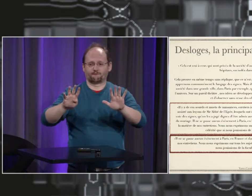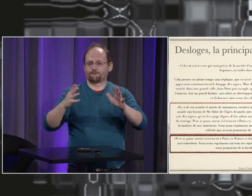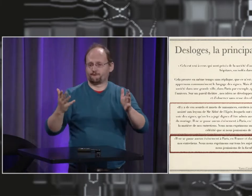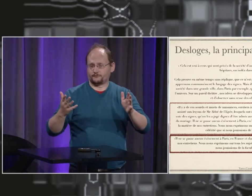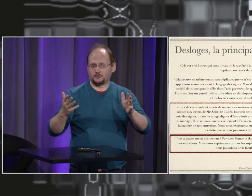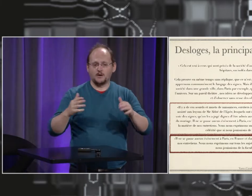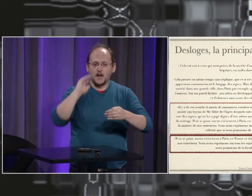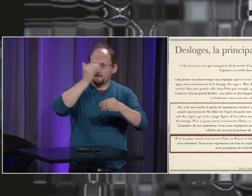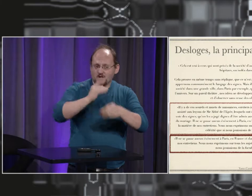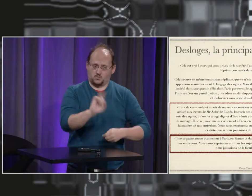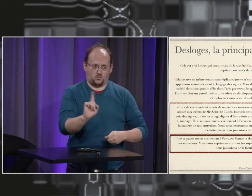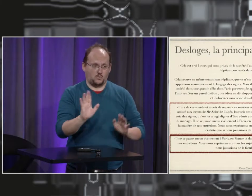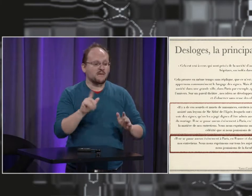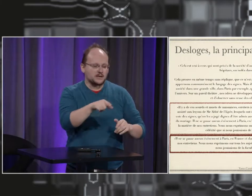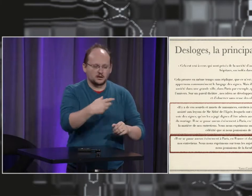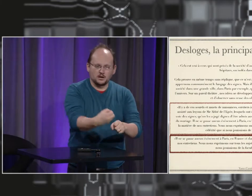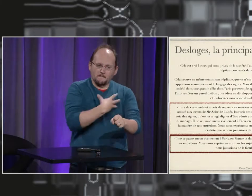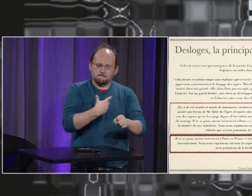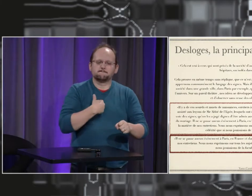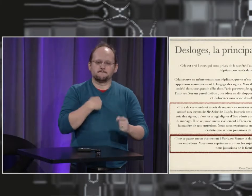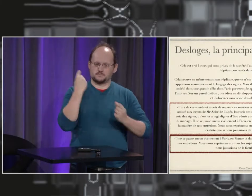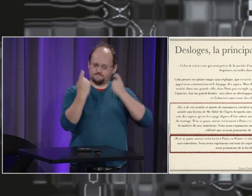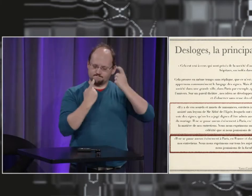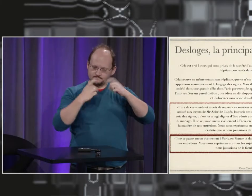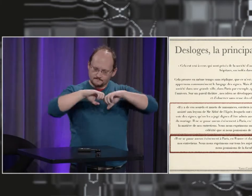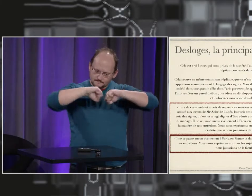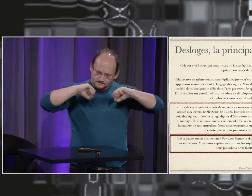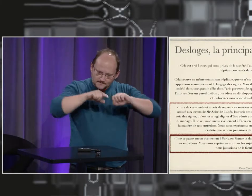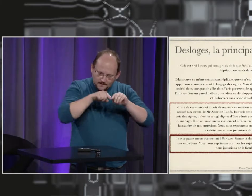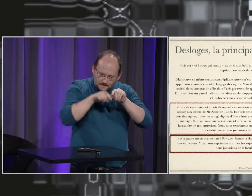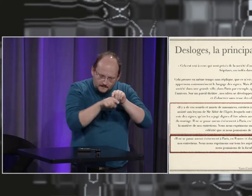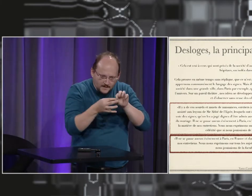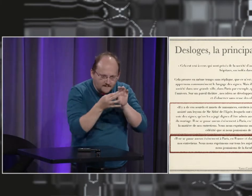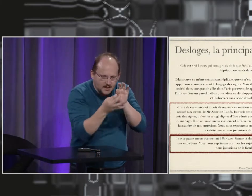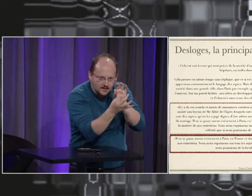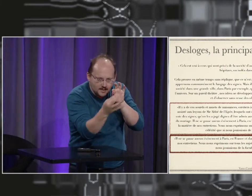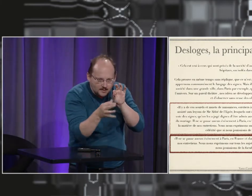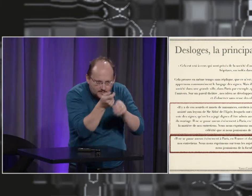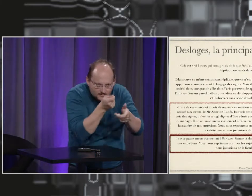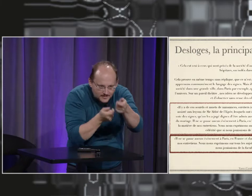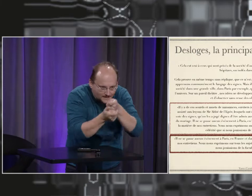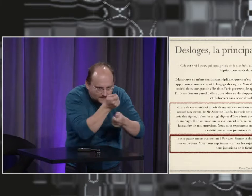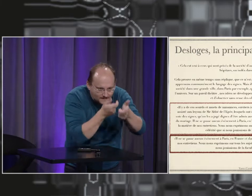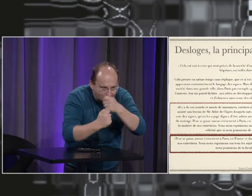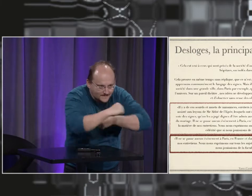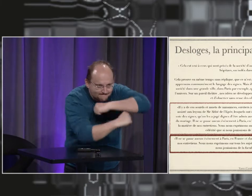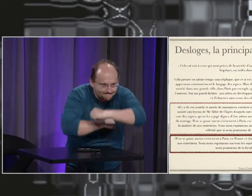Là, c'est un témoignage de 1779. On n'est pas au Moyen-Âge. Mais c'est quand même une source d'inspiration pour aller chercher un peu plus loin,